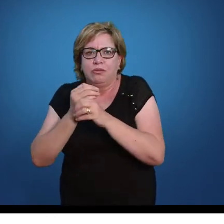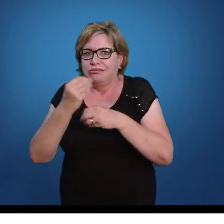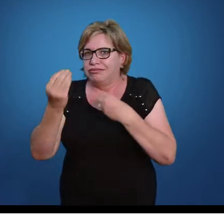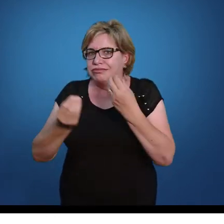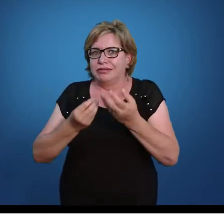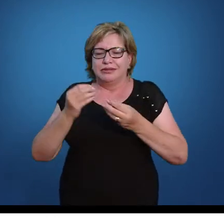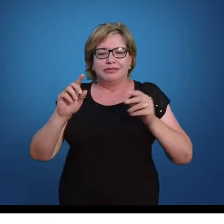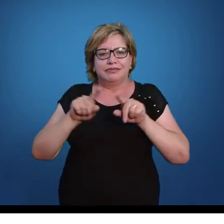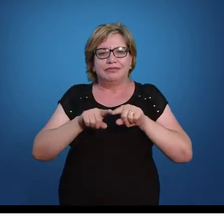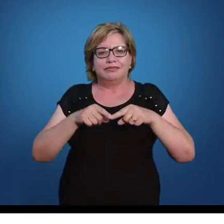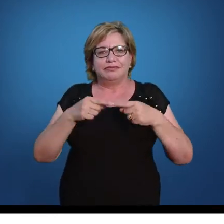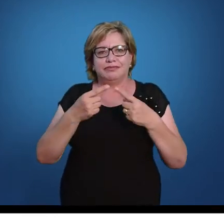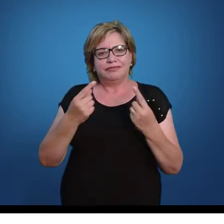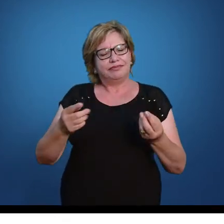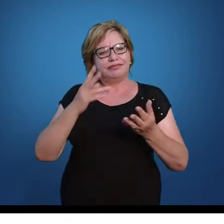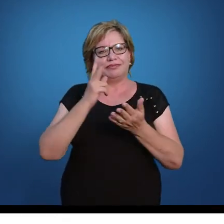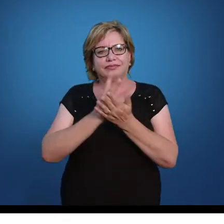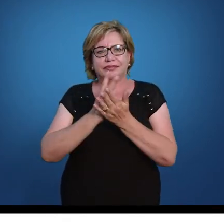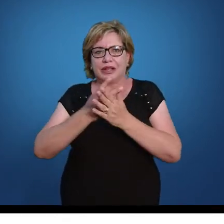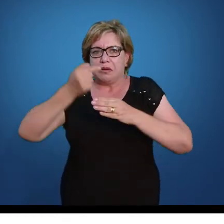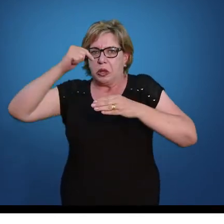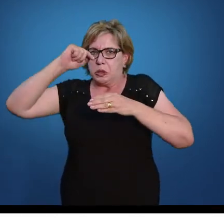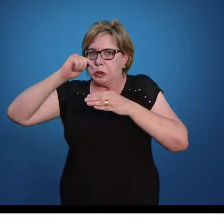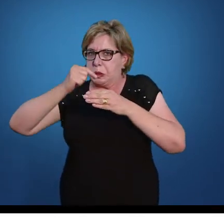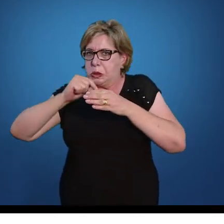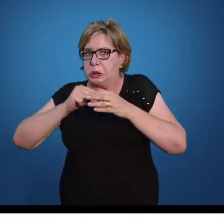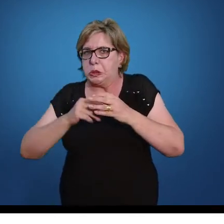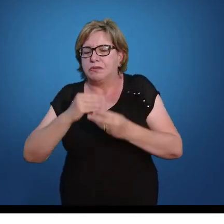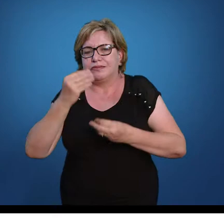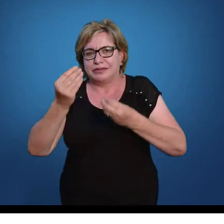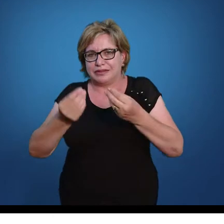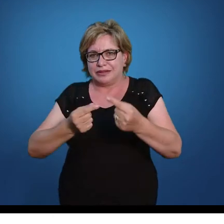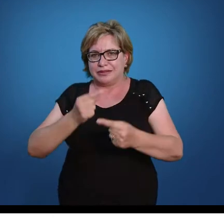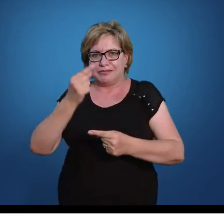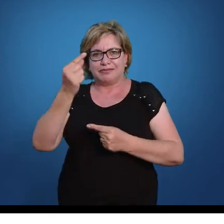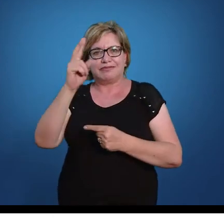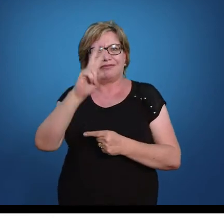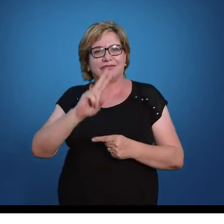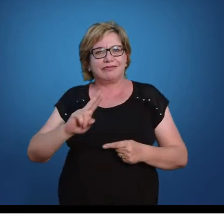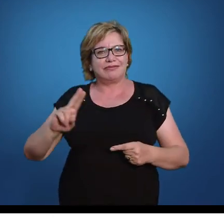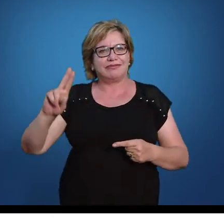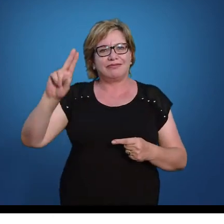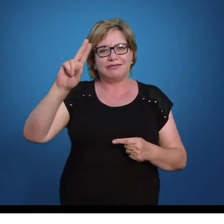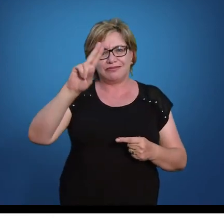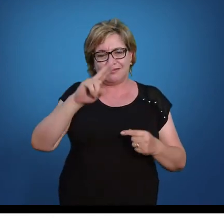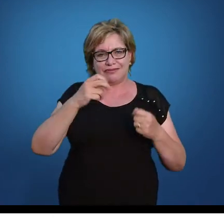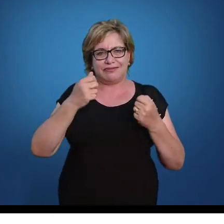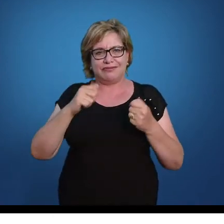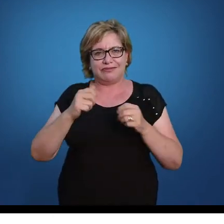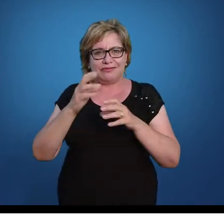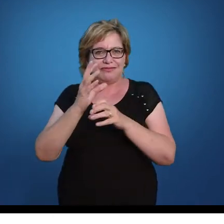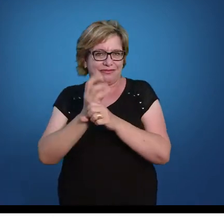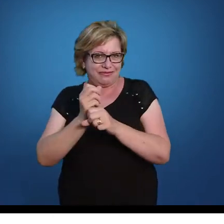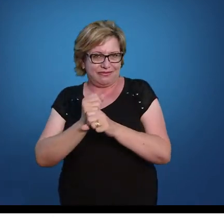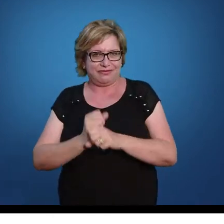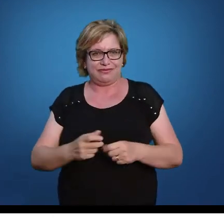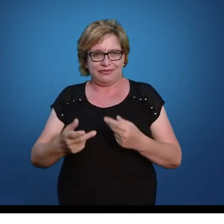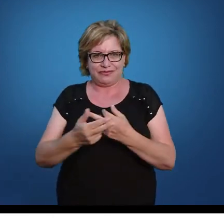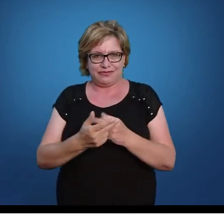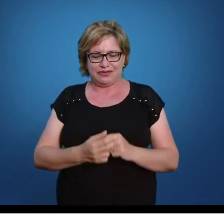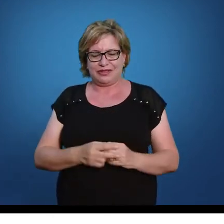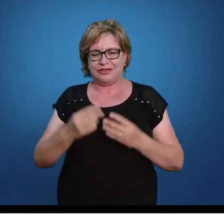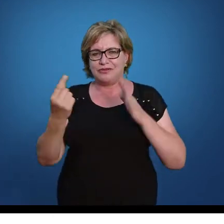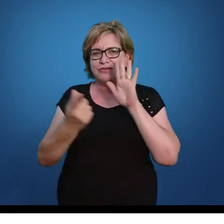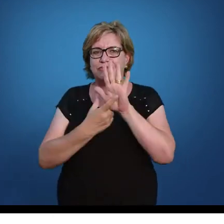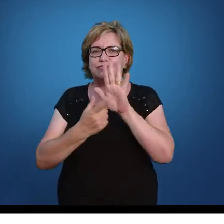É lógico que as equações vão se tornando mais complexas e aí você passa a ter que efetuar ela através de cálculos. Então, eu vou